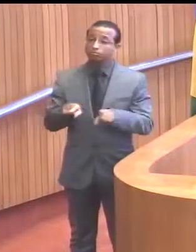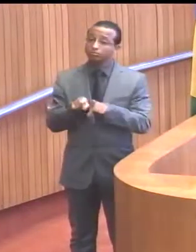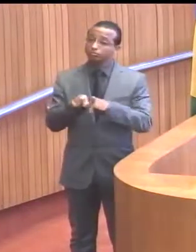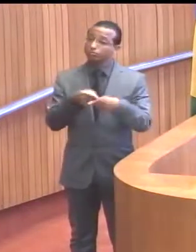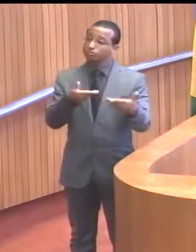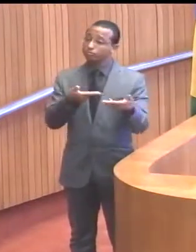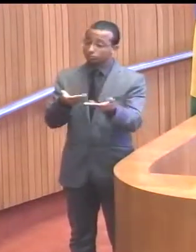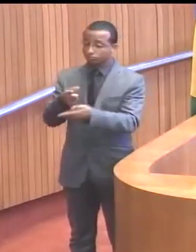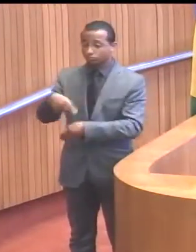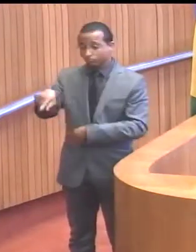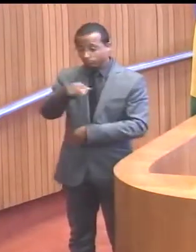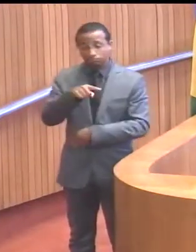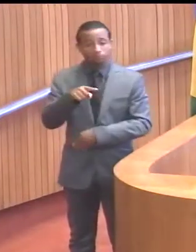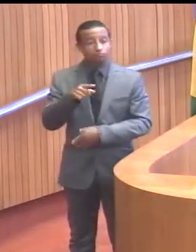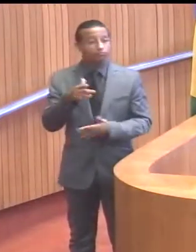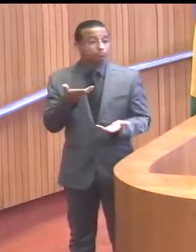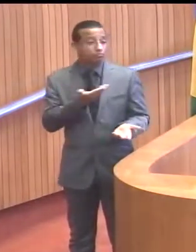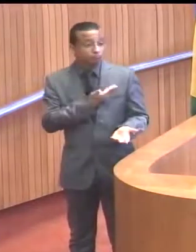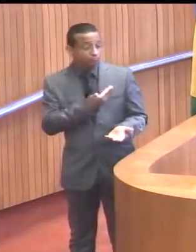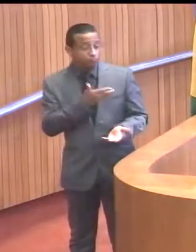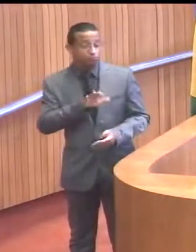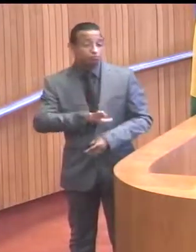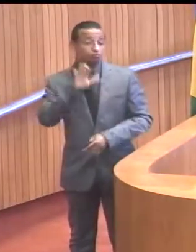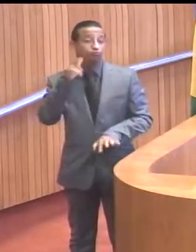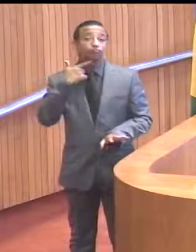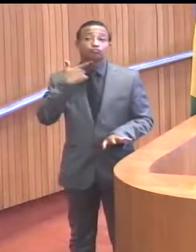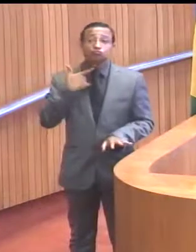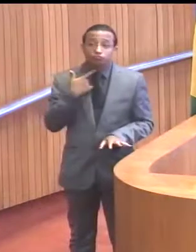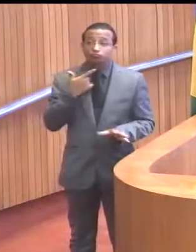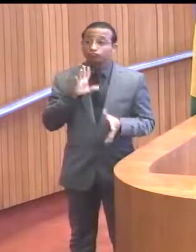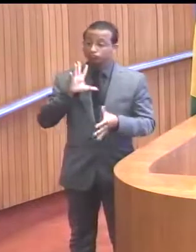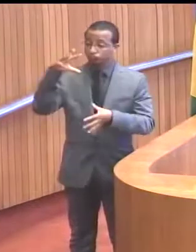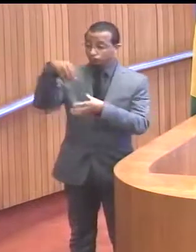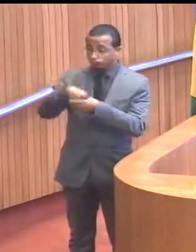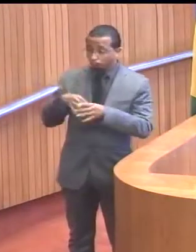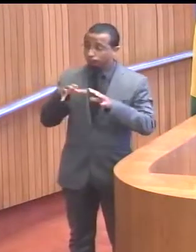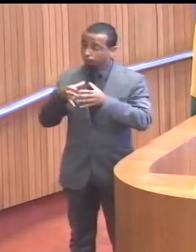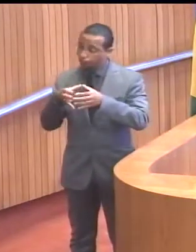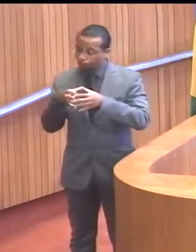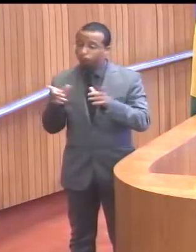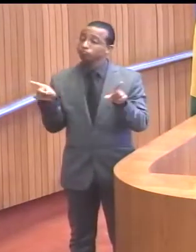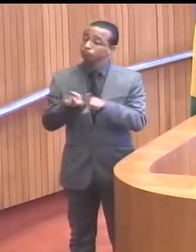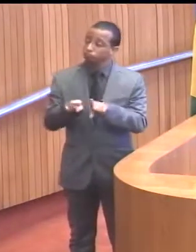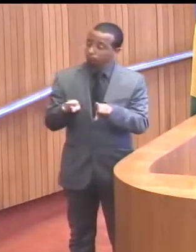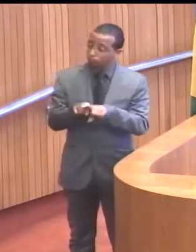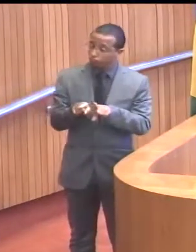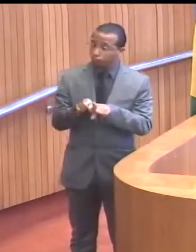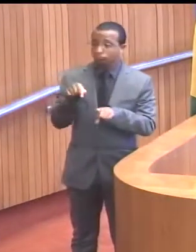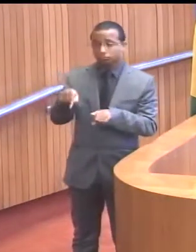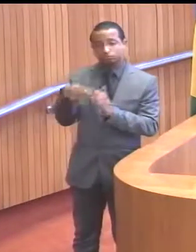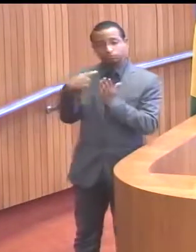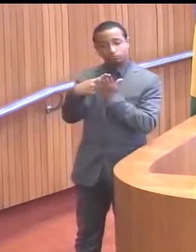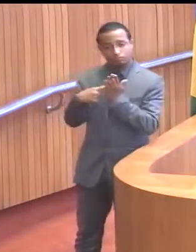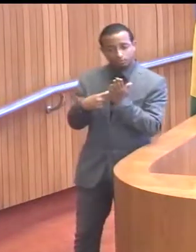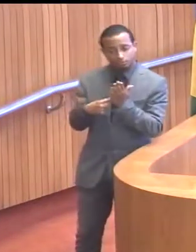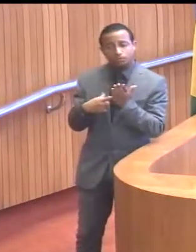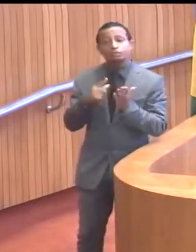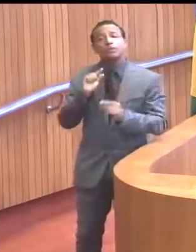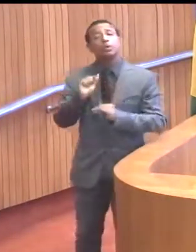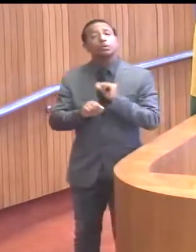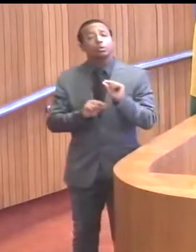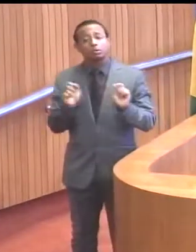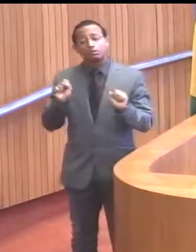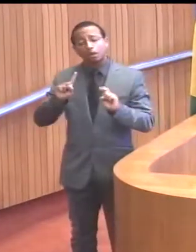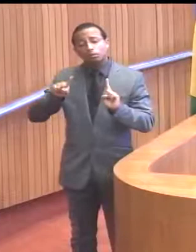aos colegas, na verdade, que se manifestarem a estar construindo conosco também esse projeto, para que